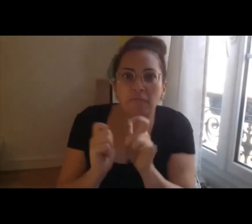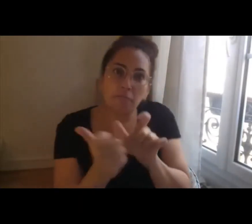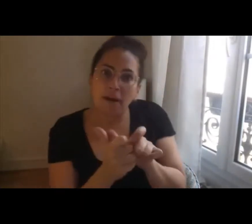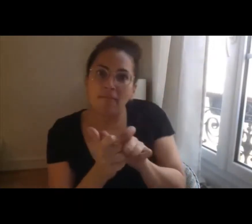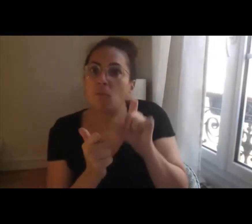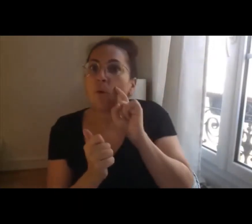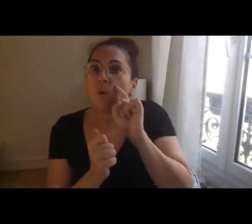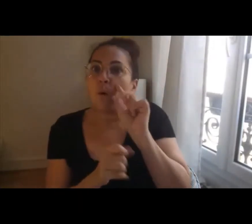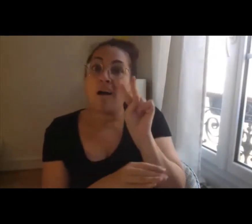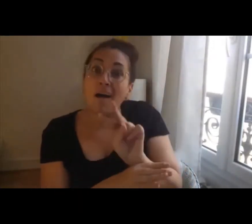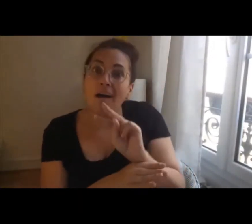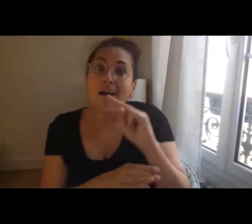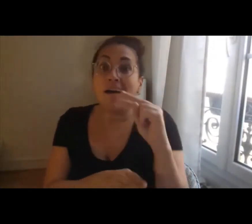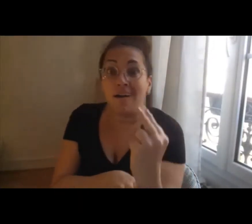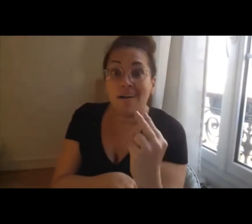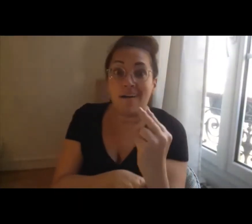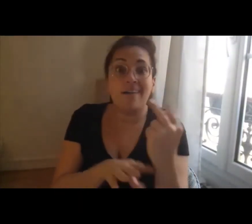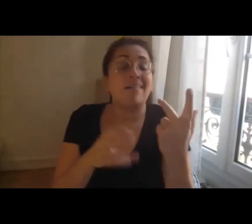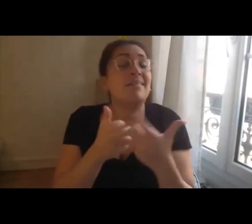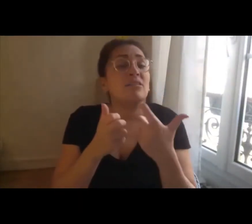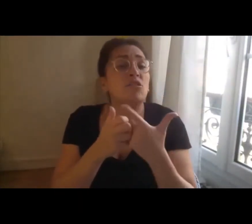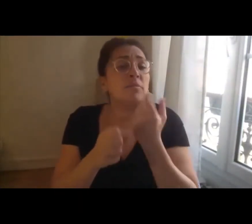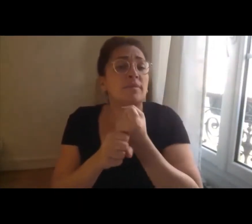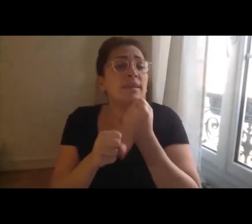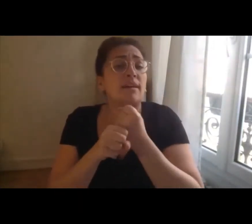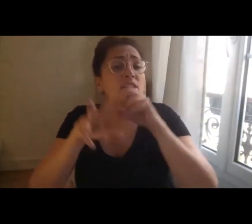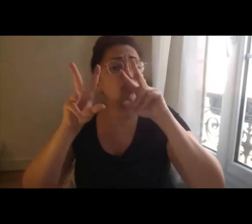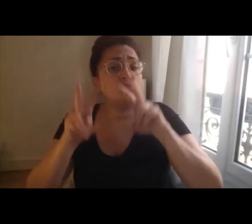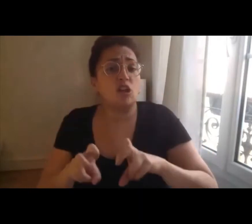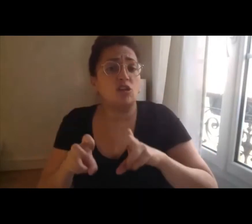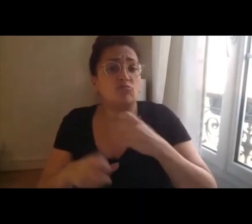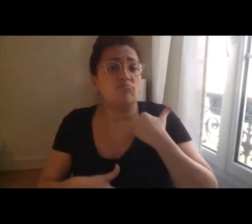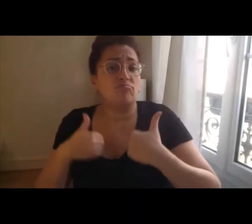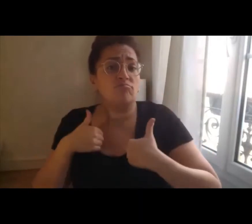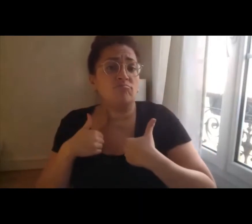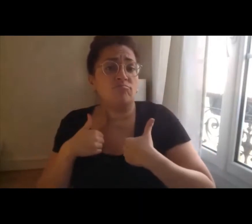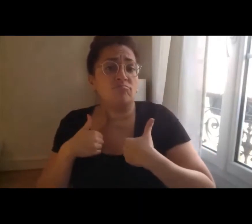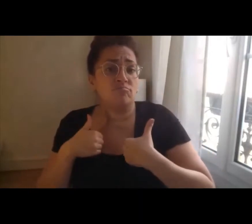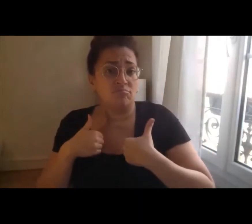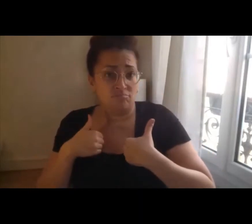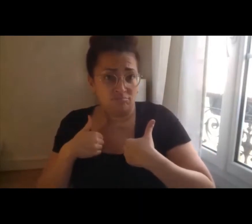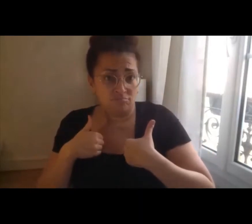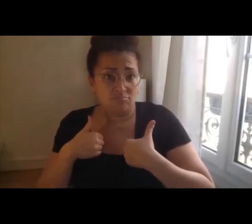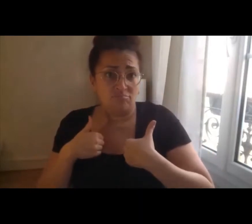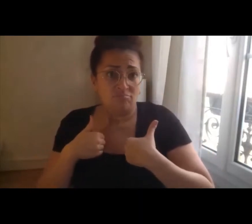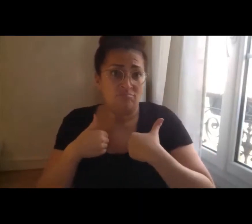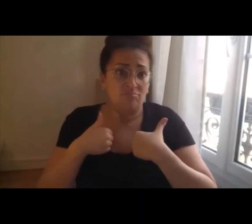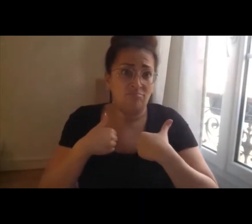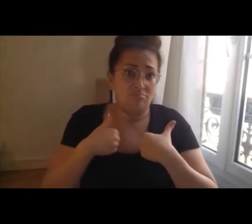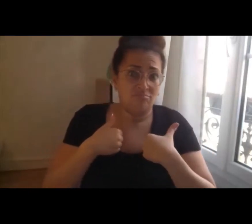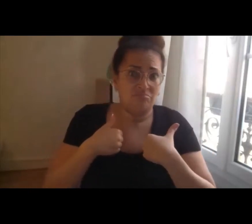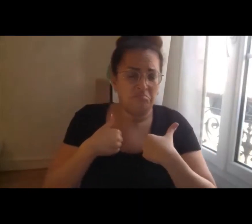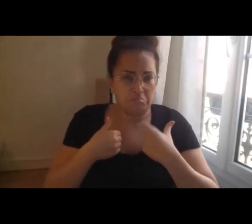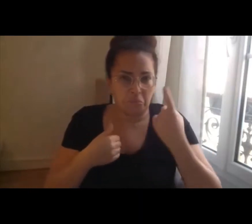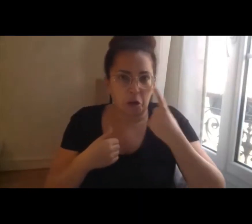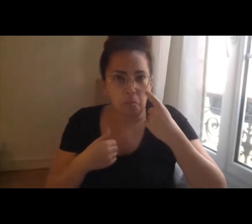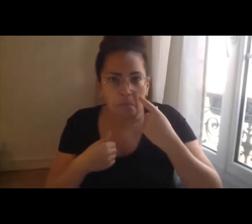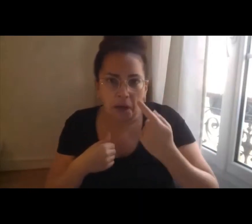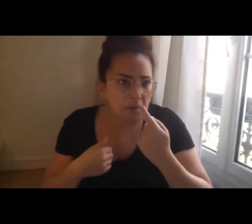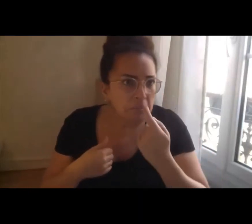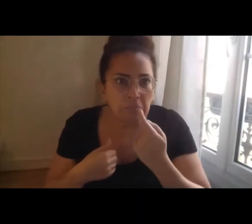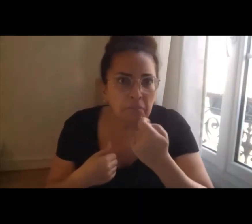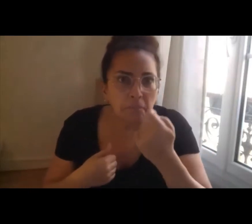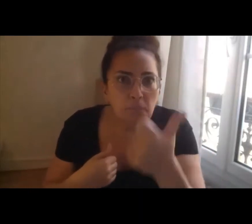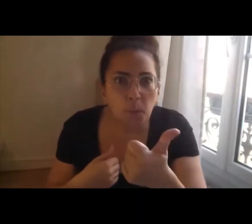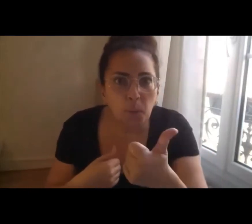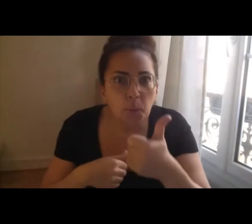travaux de recherche sur le handicap et l'emploi sont finalement relativement peu nombreux, on a donc là un champ à investir.